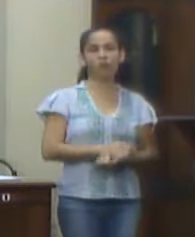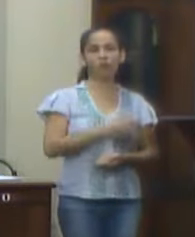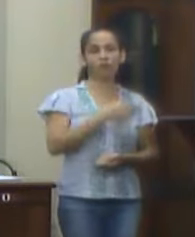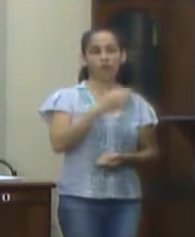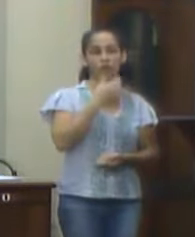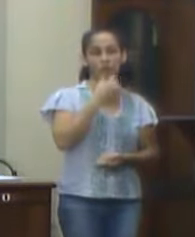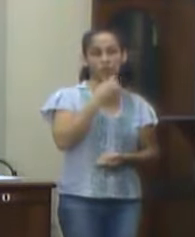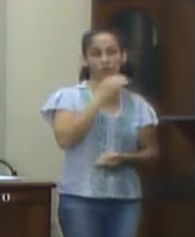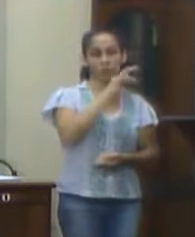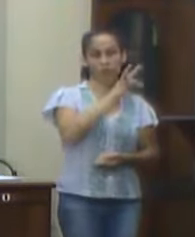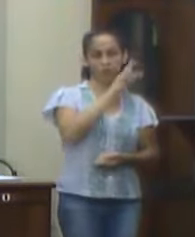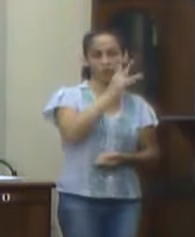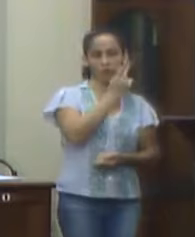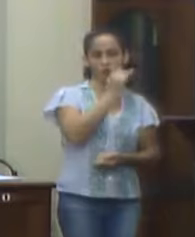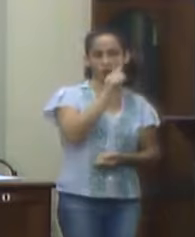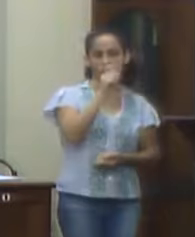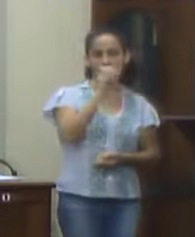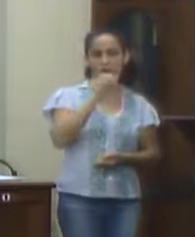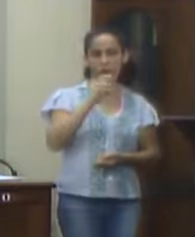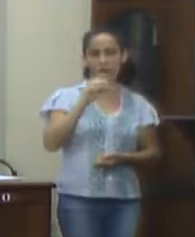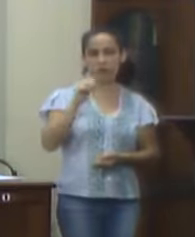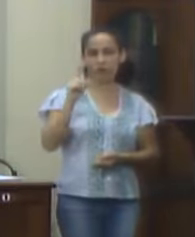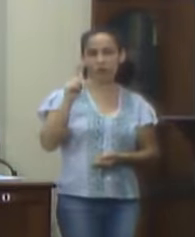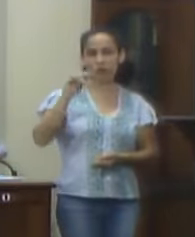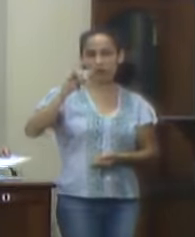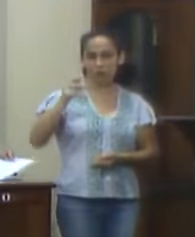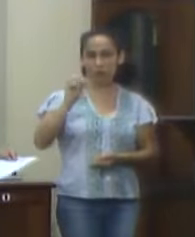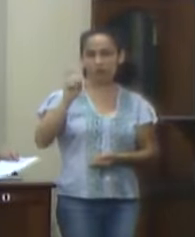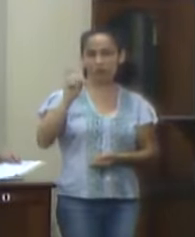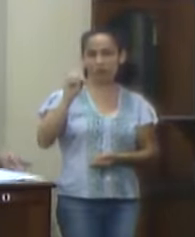Tiago José Gomes Faria, Diretor-Geral.